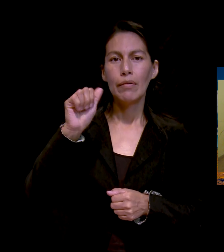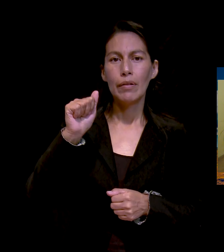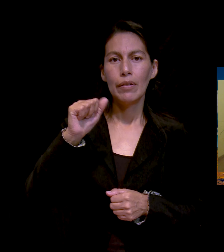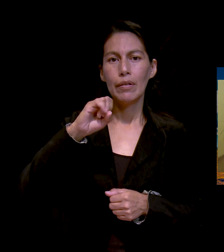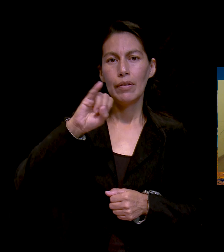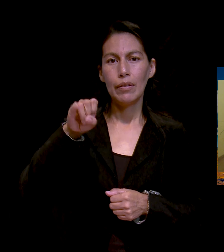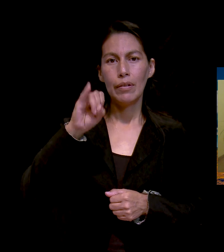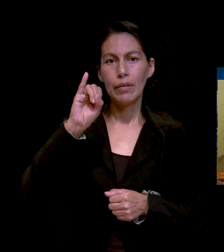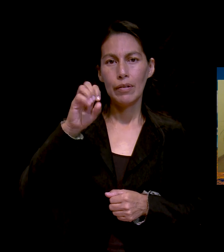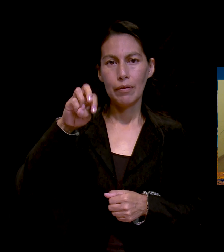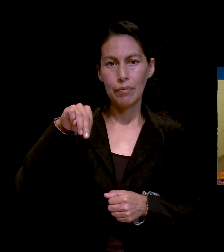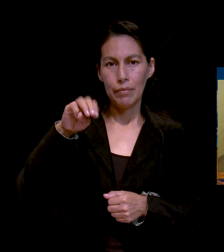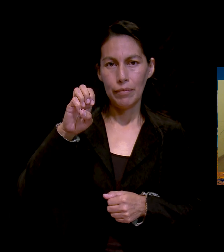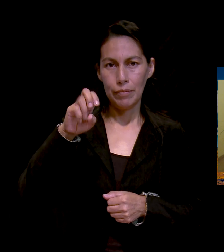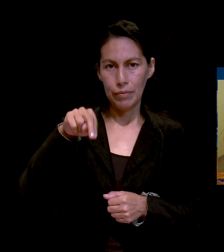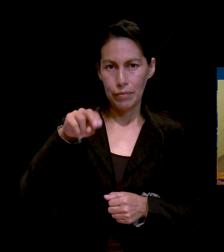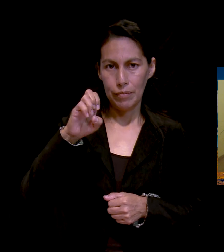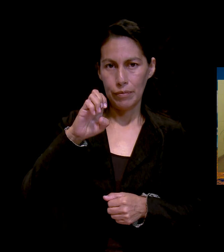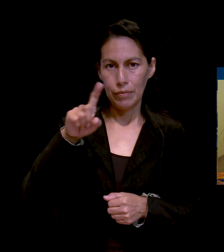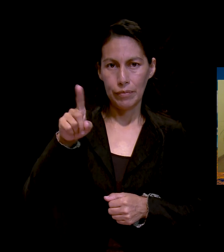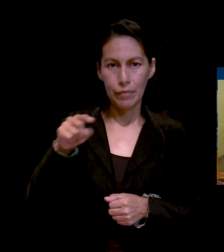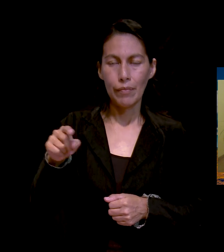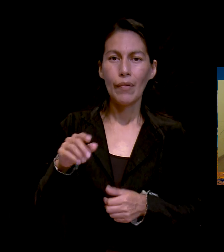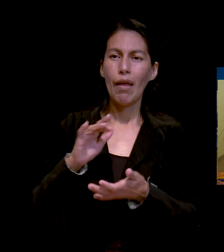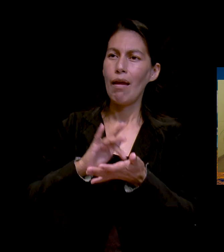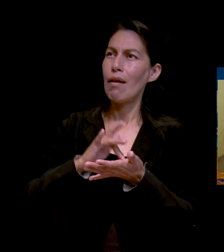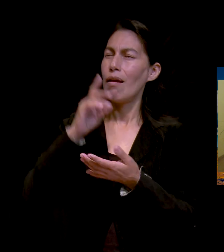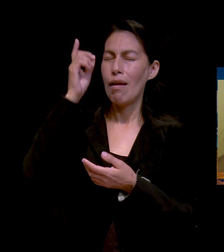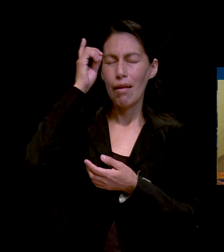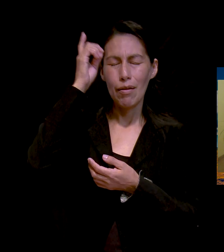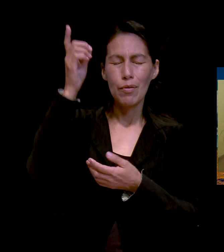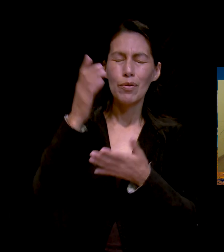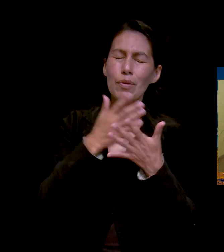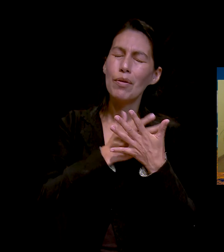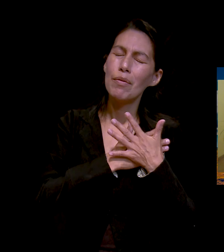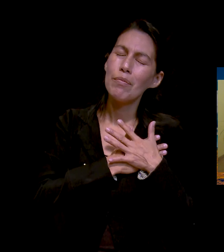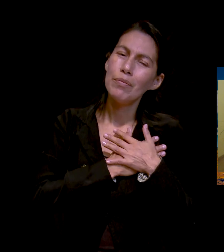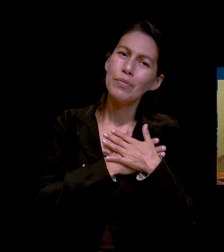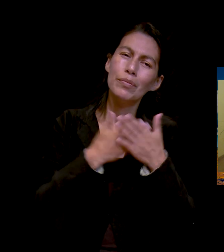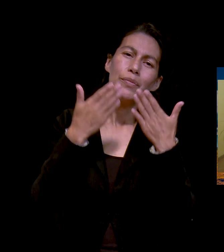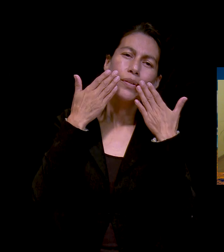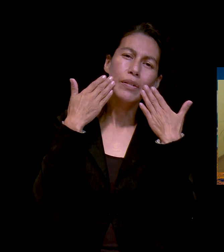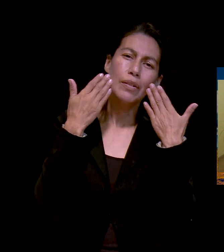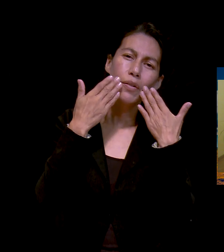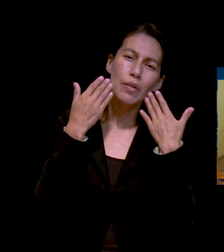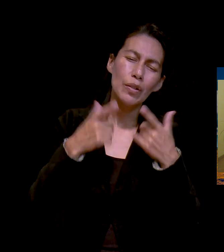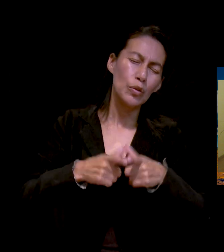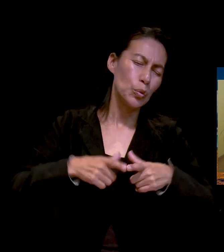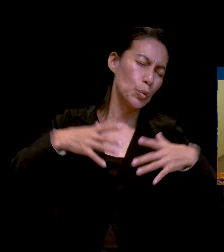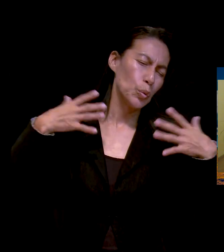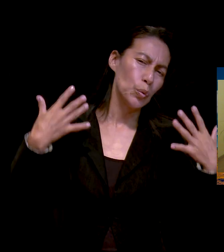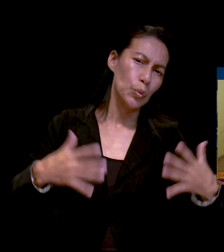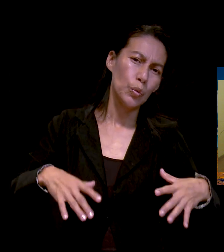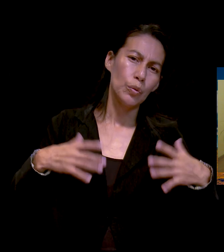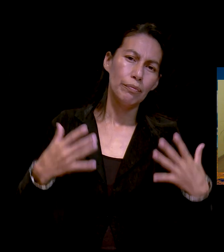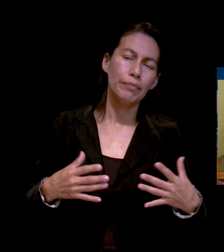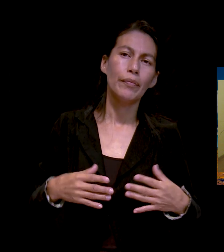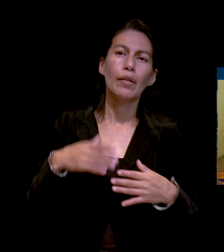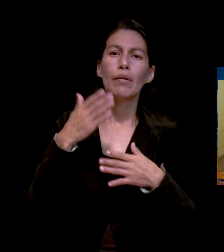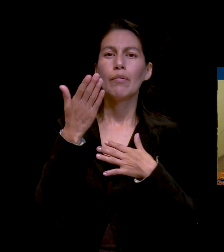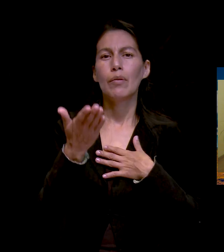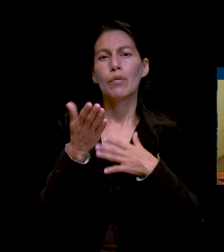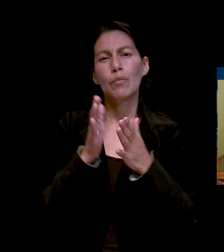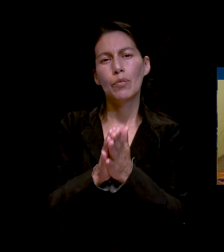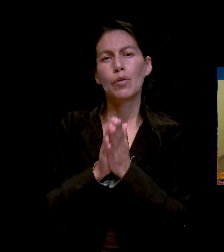misericordia e infinito amor. Mi petición especial es que oren por mi hija Minerva y sus hijitos.